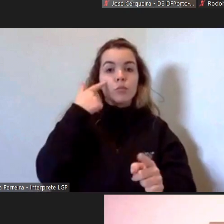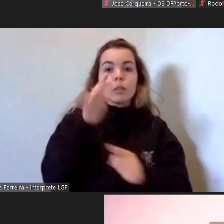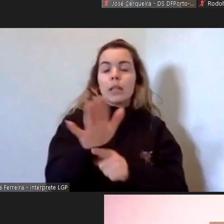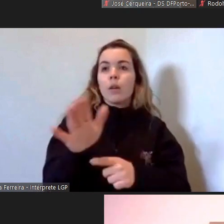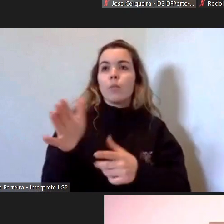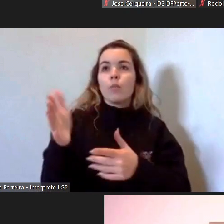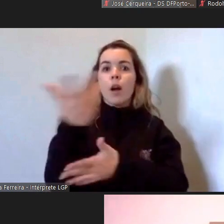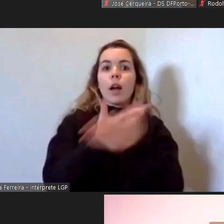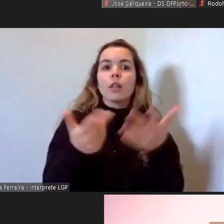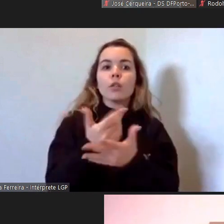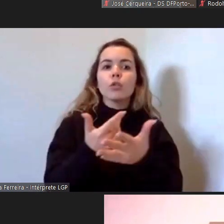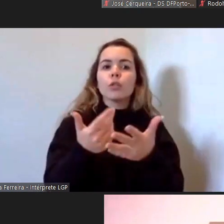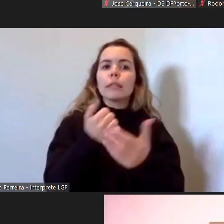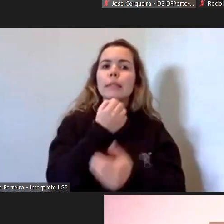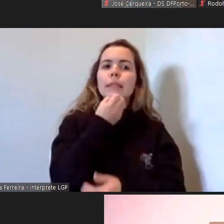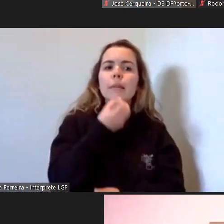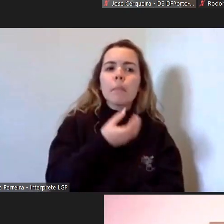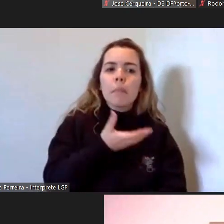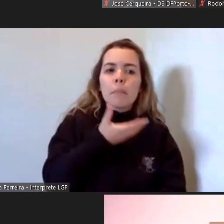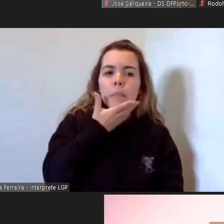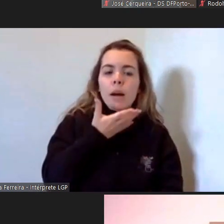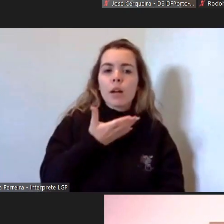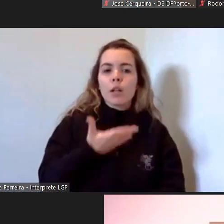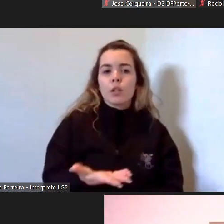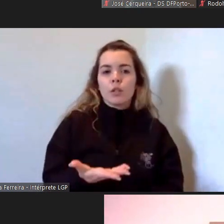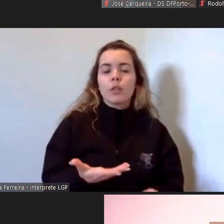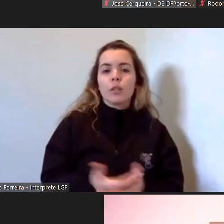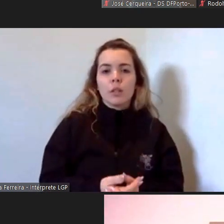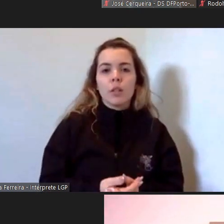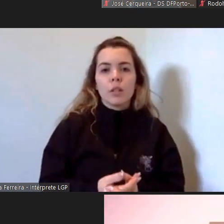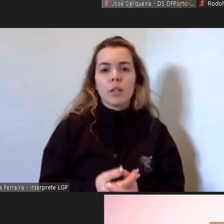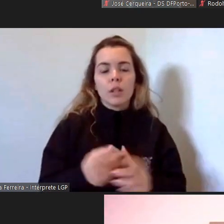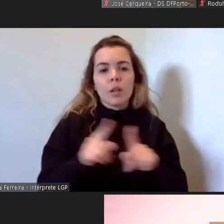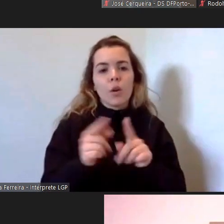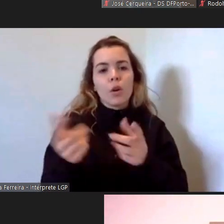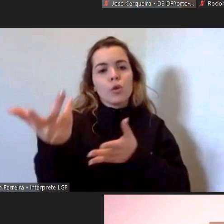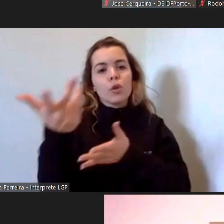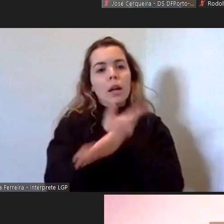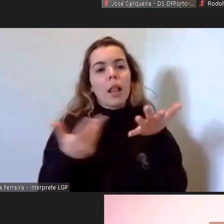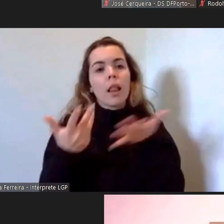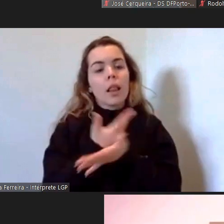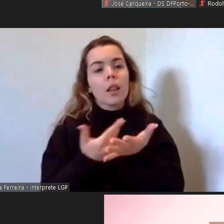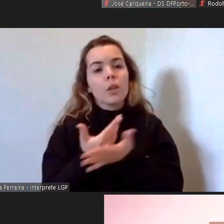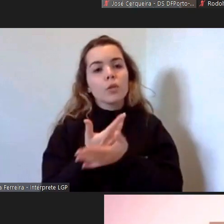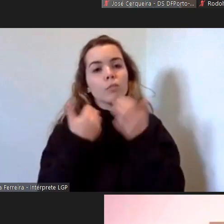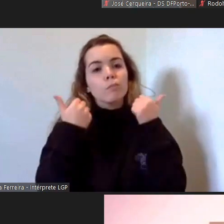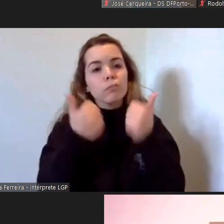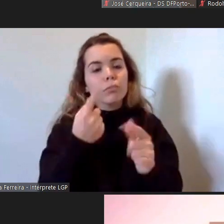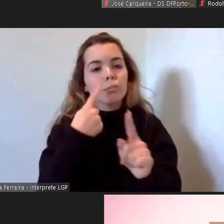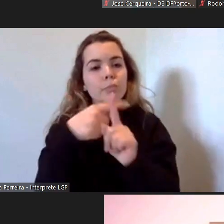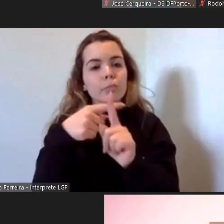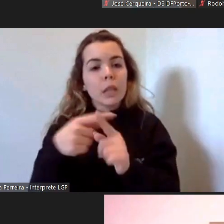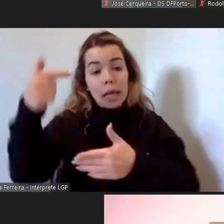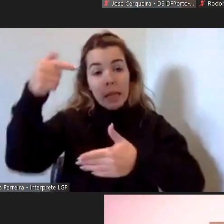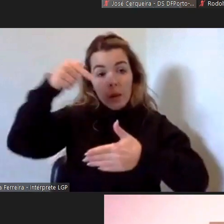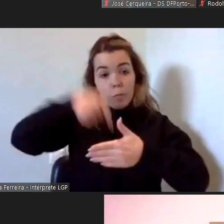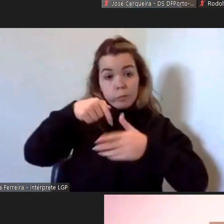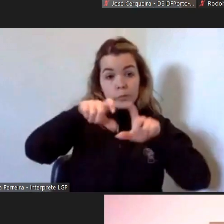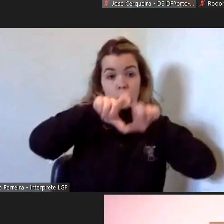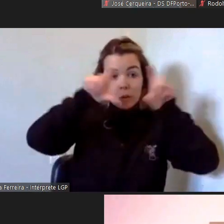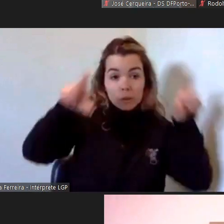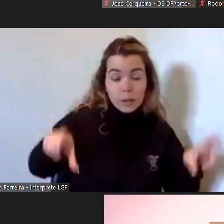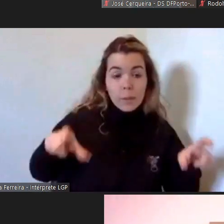agradáveis de que sejam sumem sumem no fundo tanto a nível interno da entidade como a nível